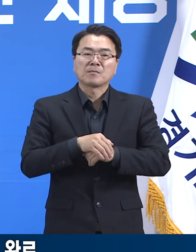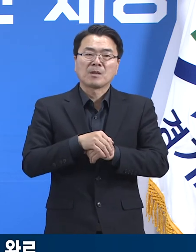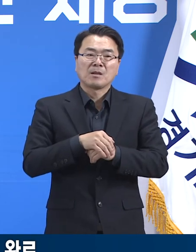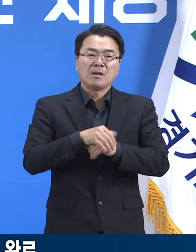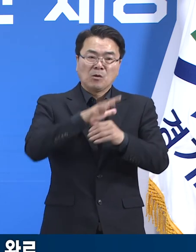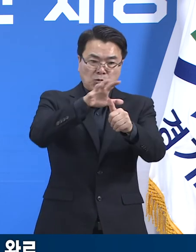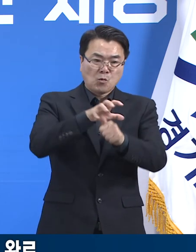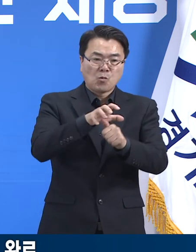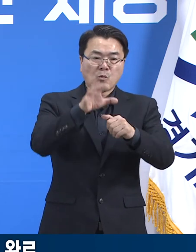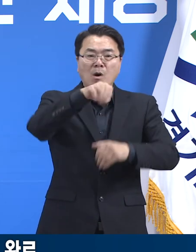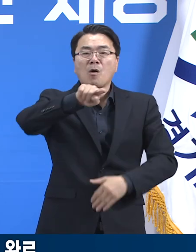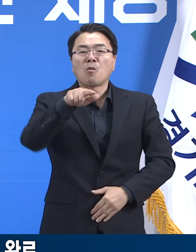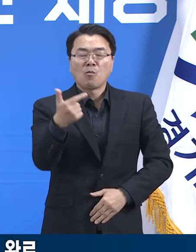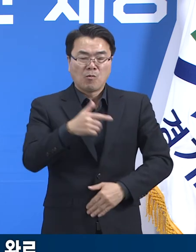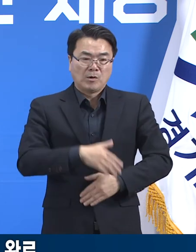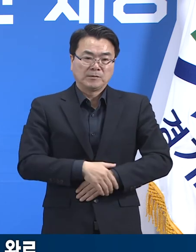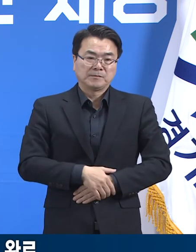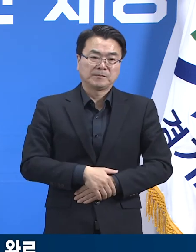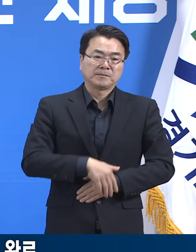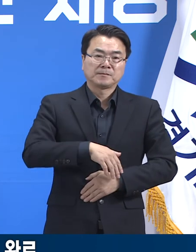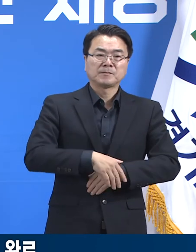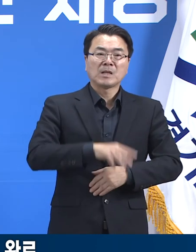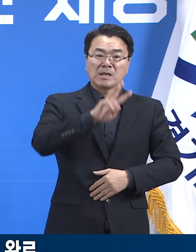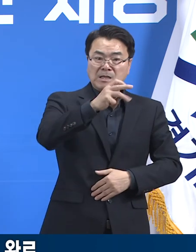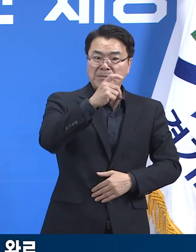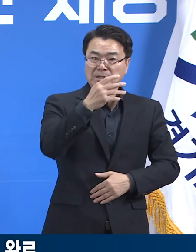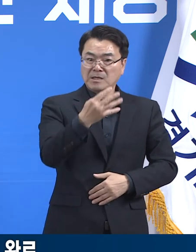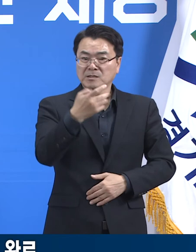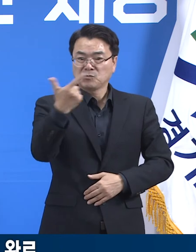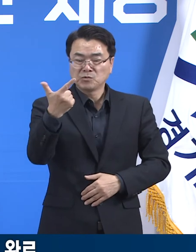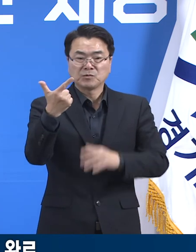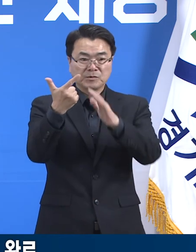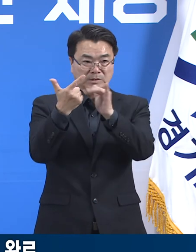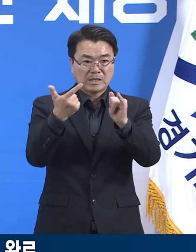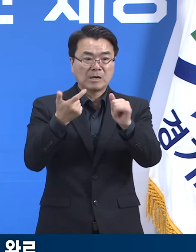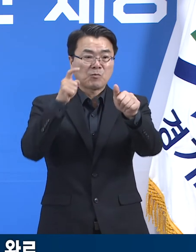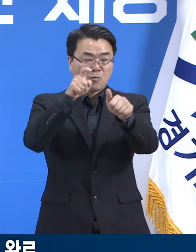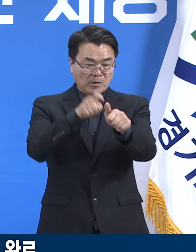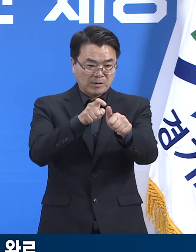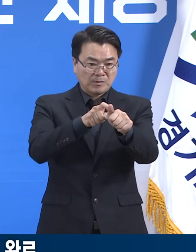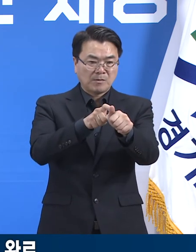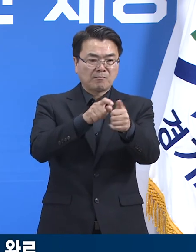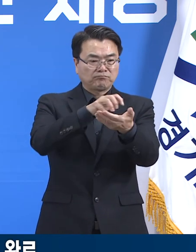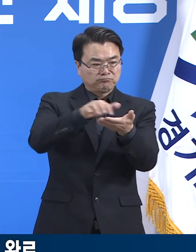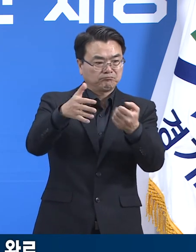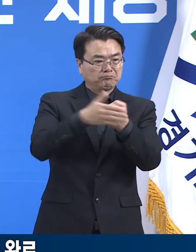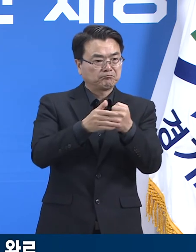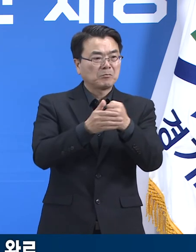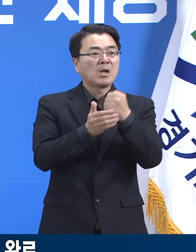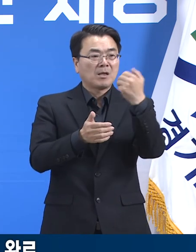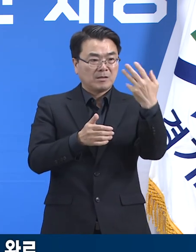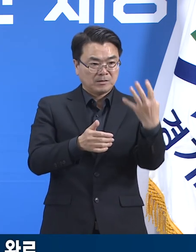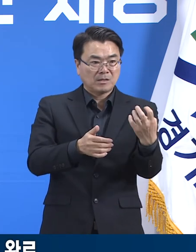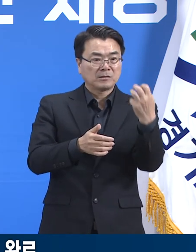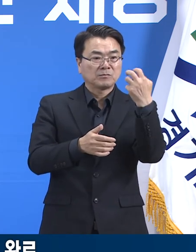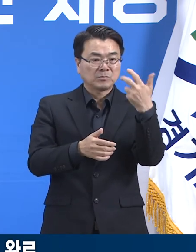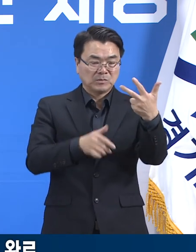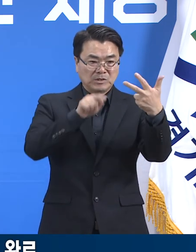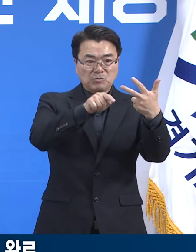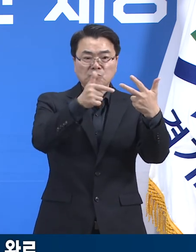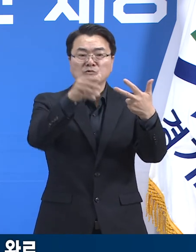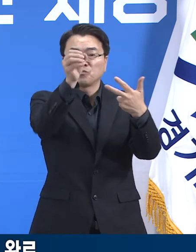입소자 725명 중 346명이 확진되었습니다. 확진률은 47.7%로